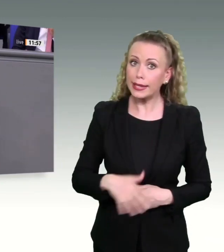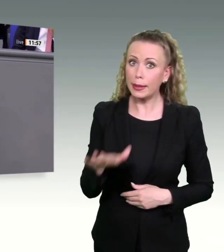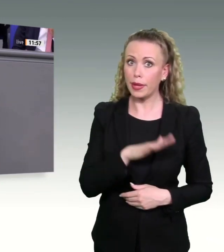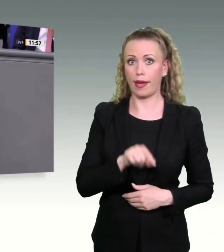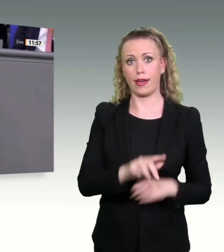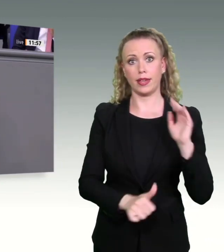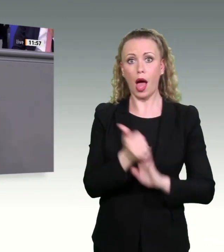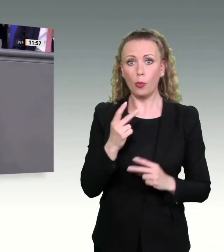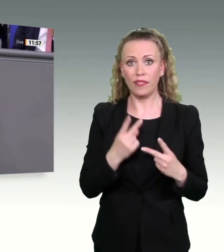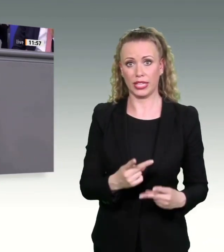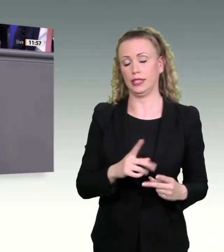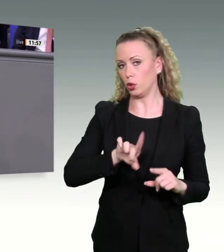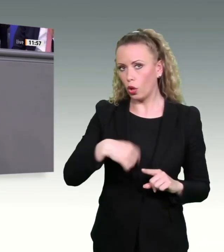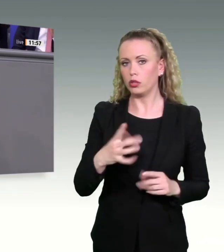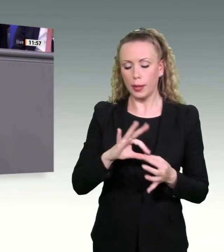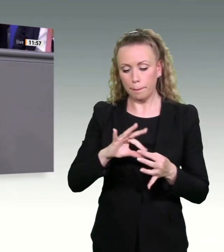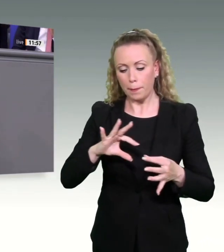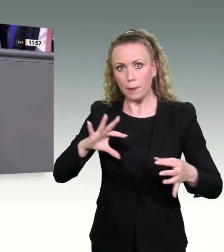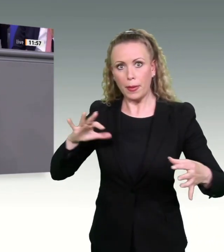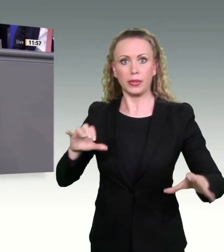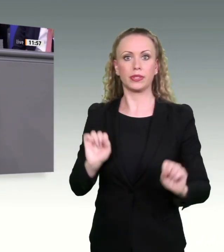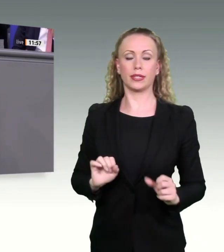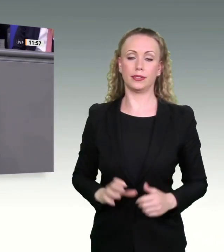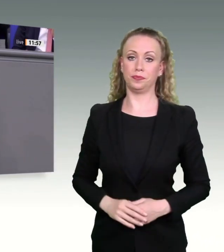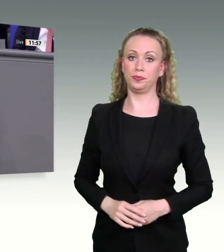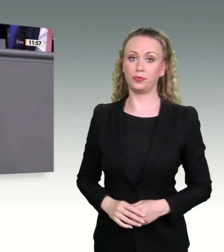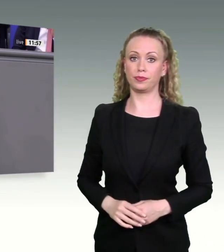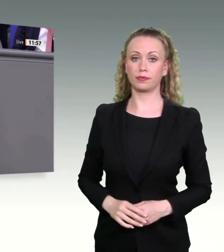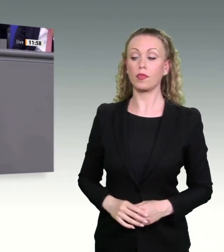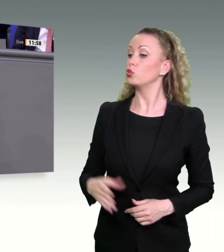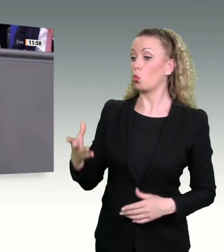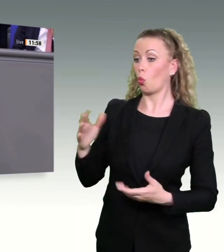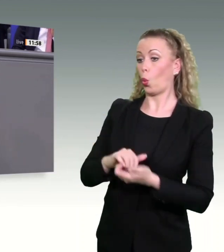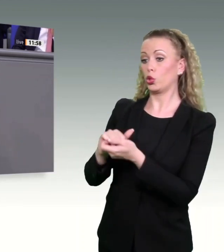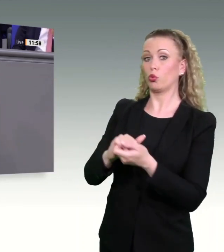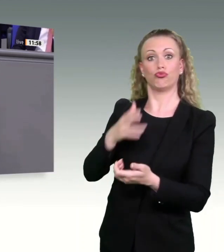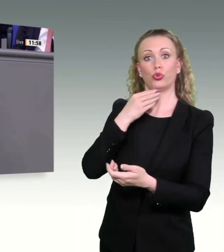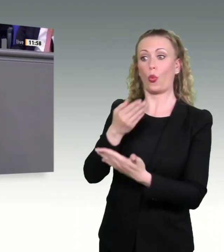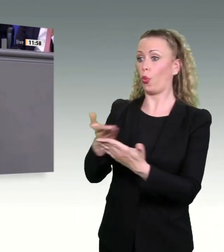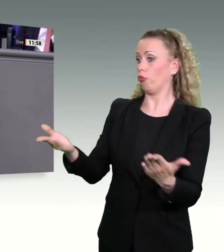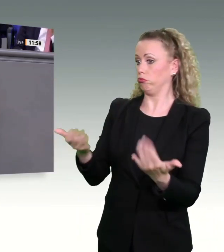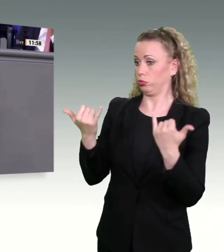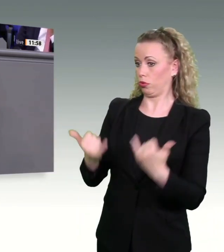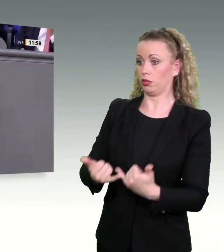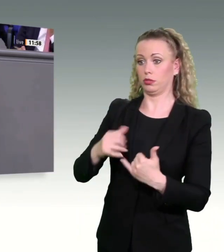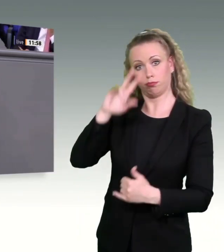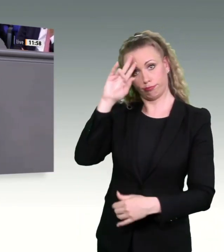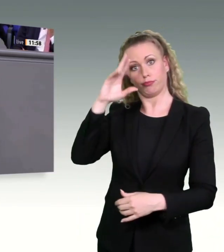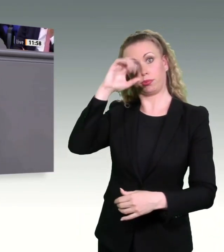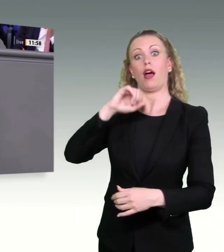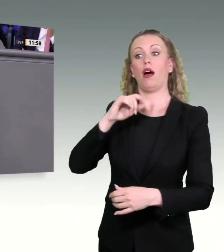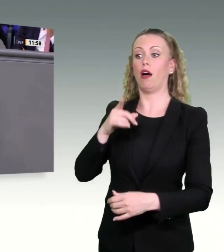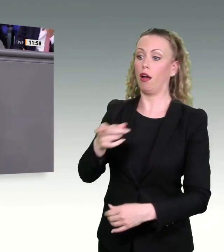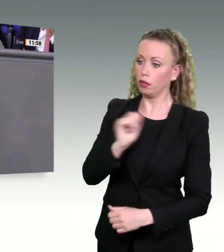liebe Unionsfraktionen. Und es ist schön, dass Sie das Thema für sich entdeckt haben, dass Sie jetzt auch bei der Planungsbeschleunigung mitmachen